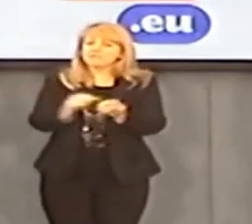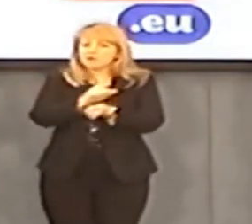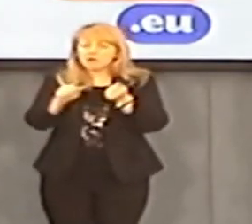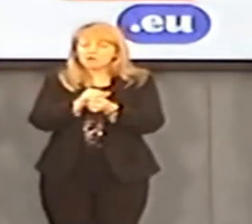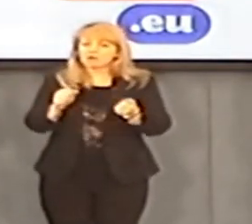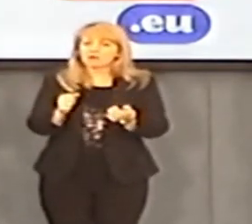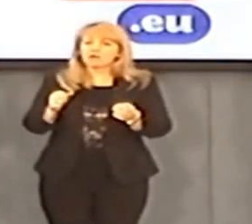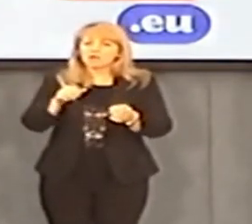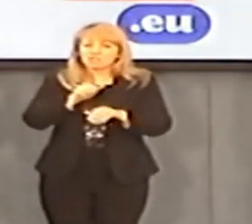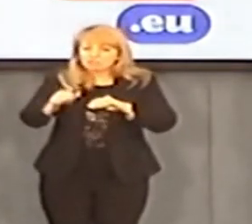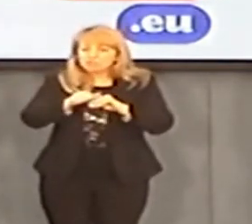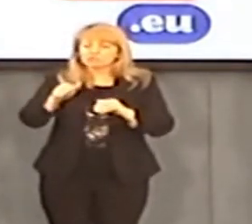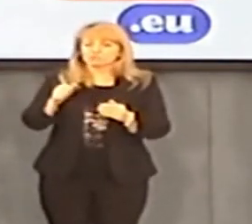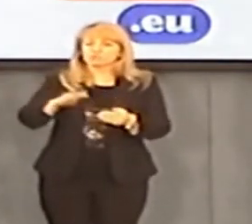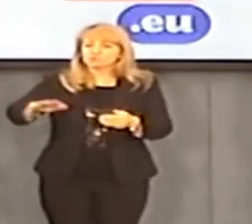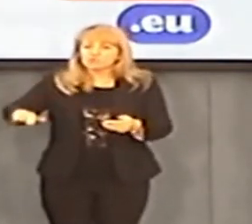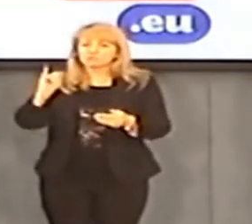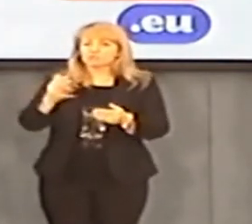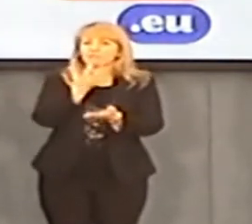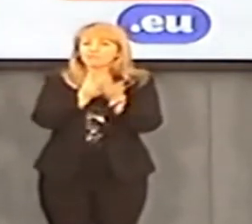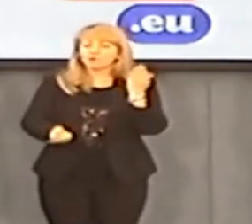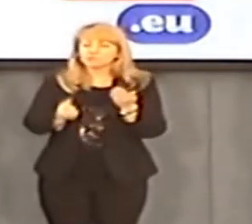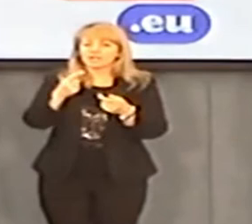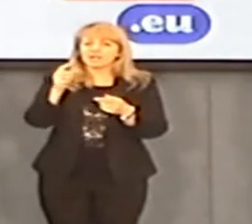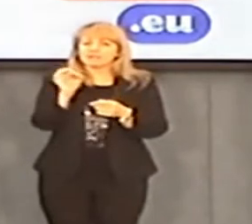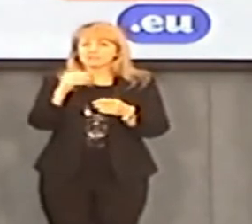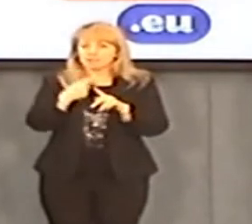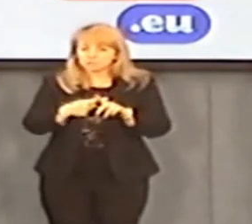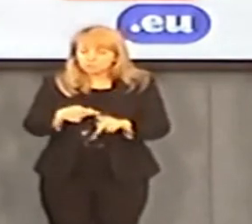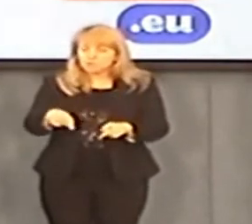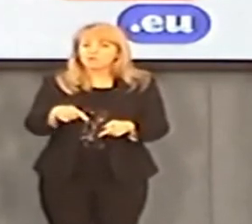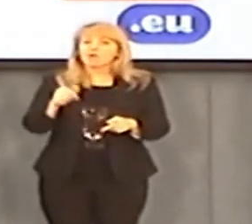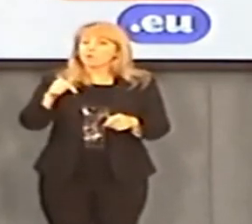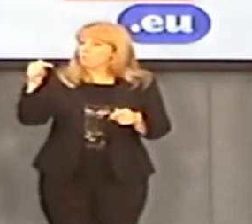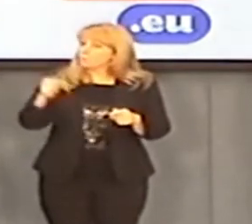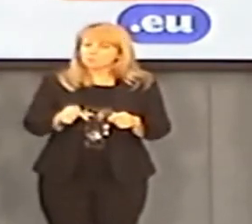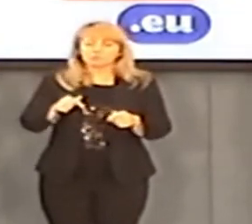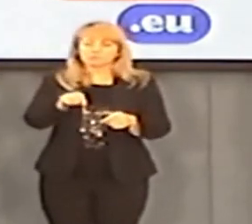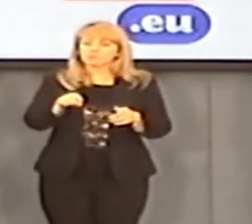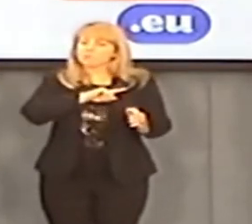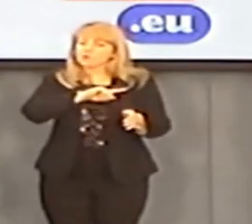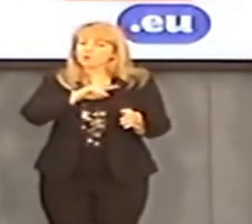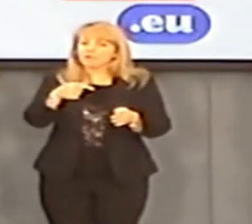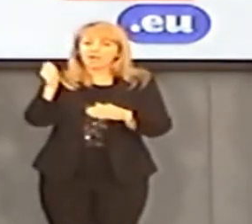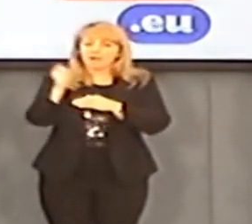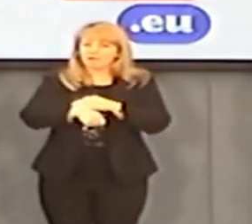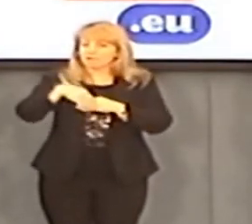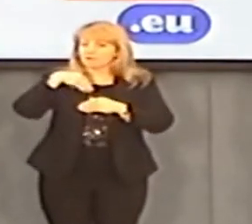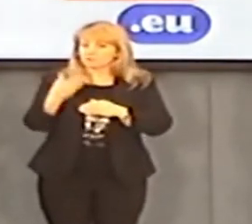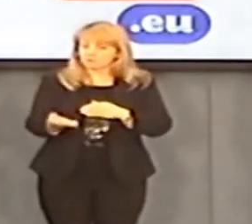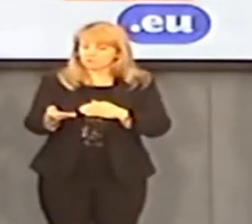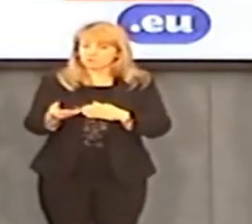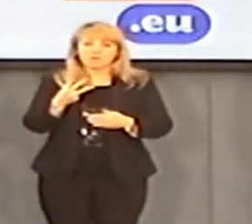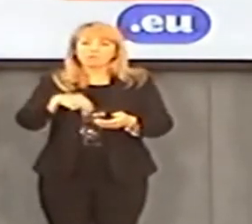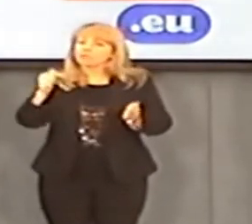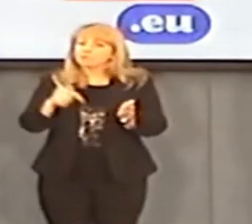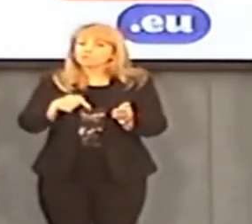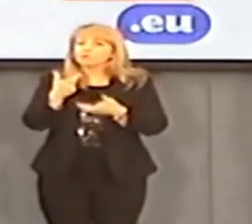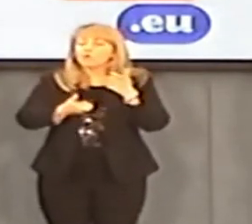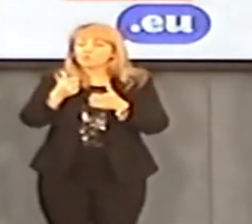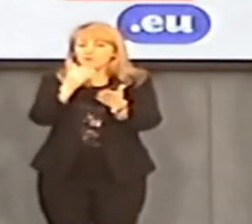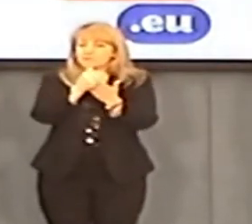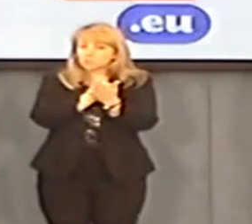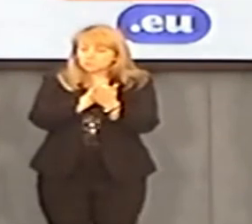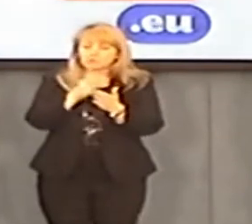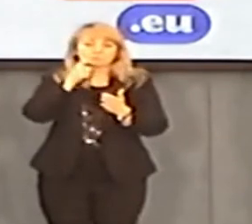wyzyskiem dzieci i ich wykorzystaniem seksualnym, nie musi nawet zachodzić ten